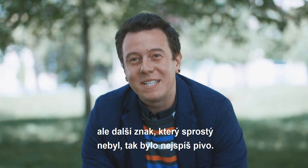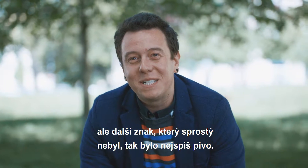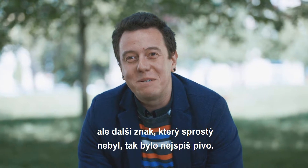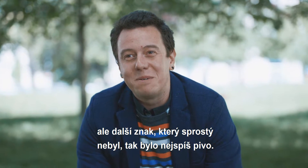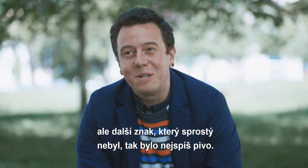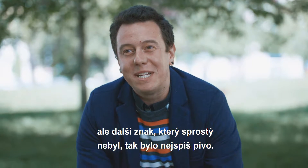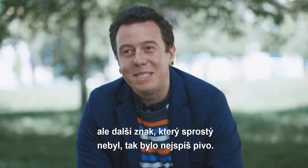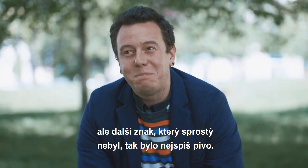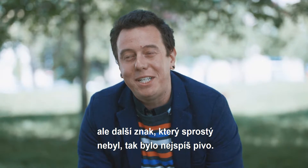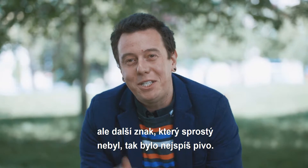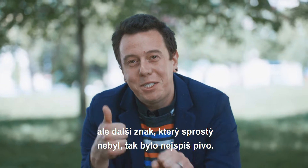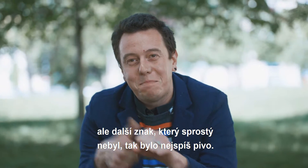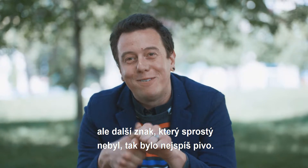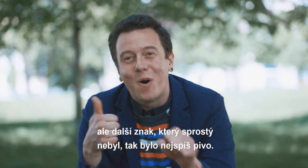bylo nejspíš pivo.